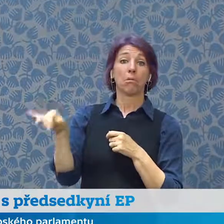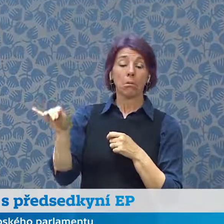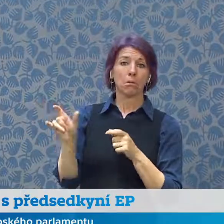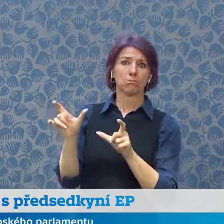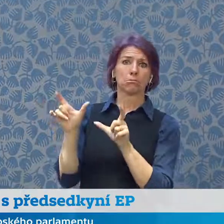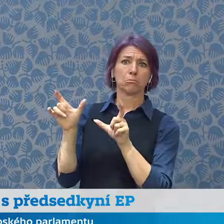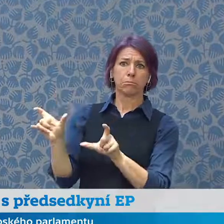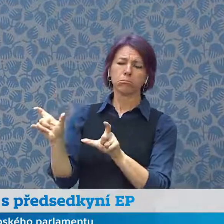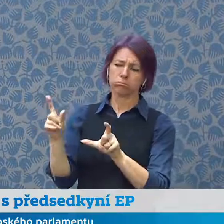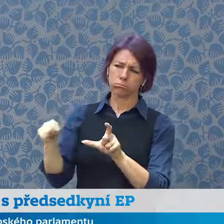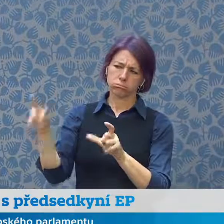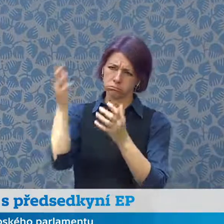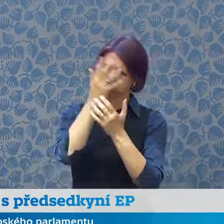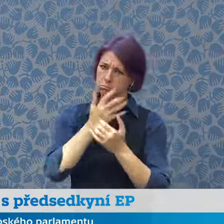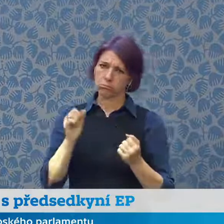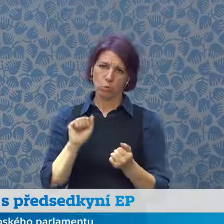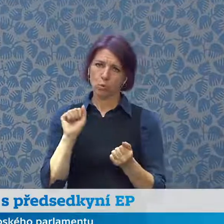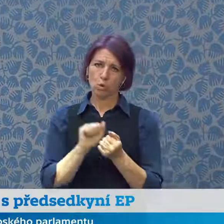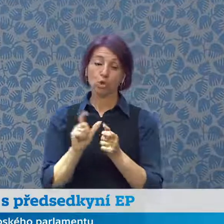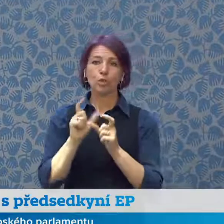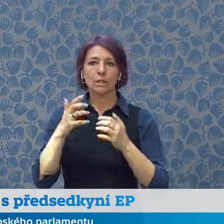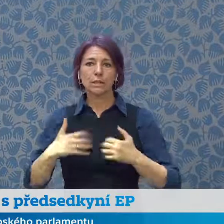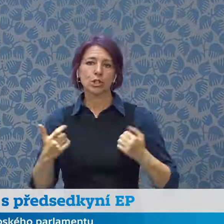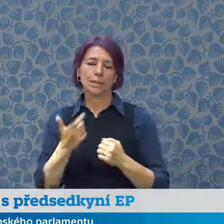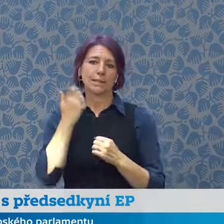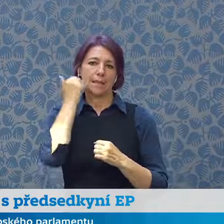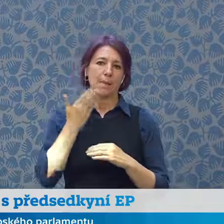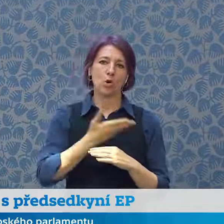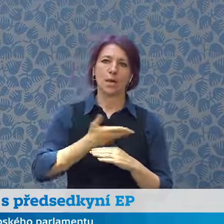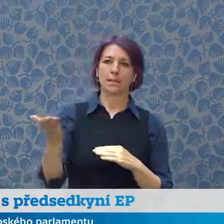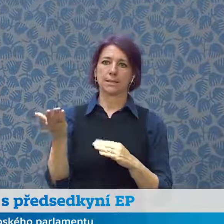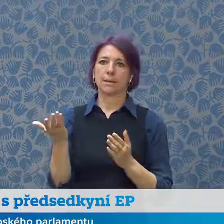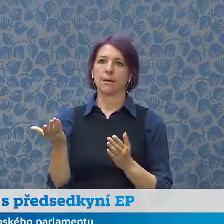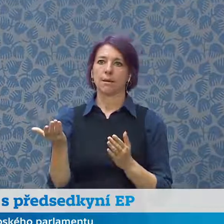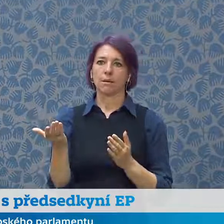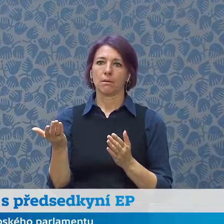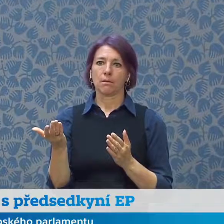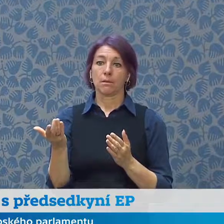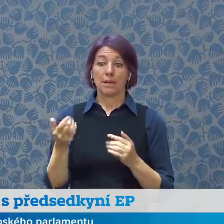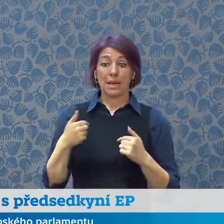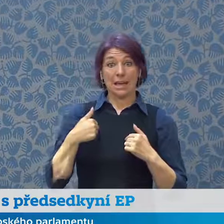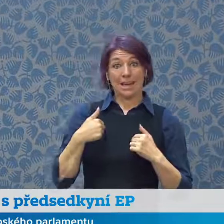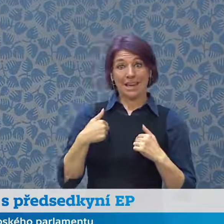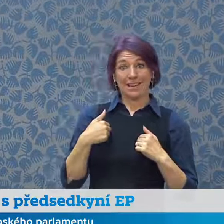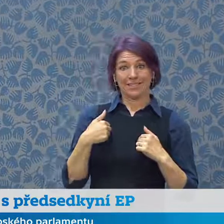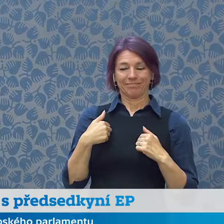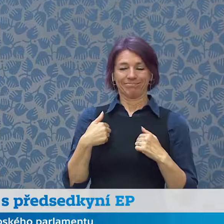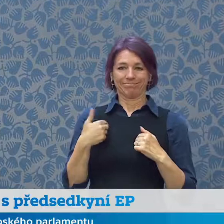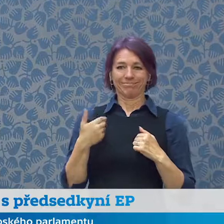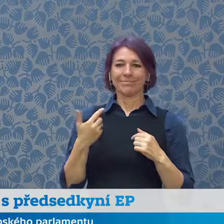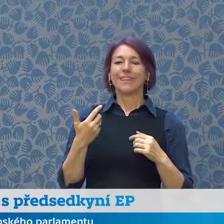a práv a svobody a demokracie, o níž se moje generace snažila celá desetiletí